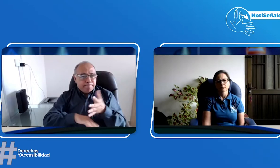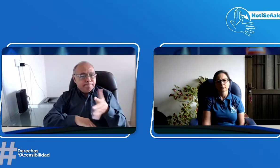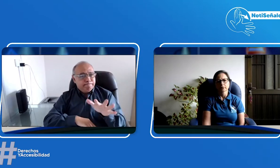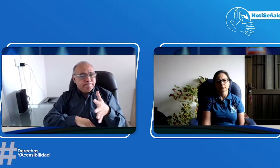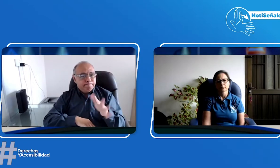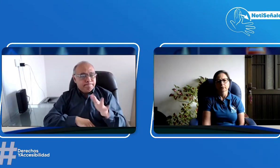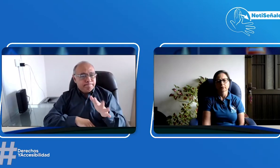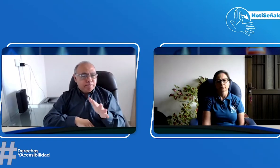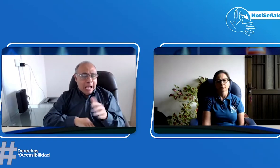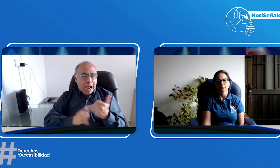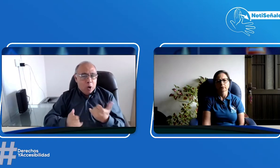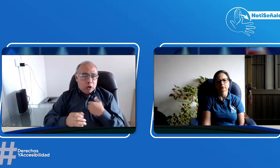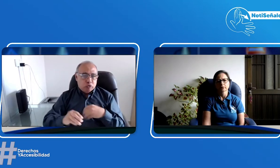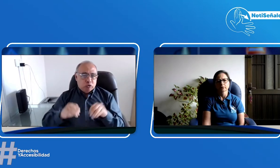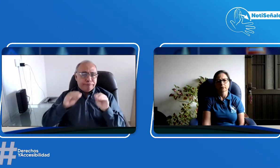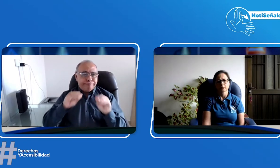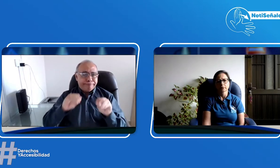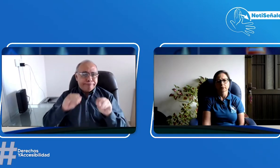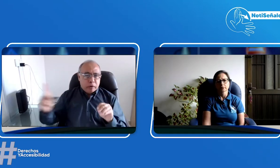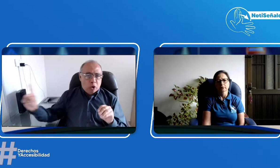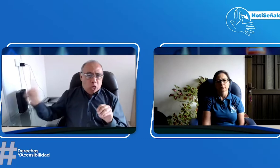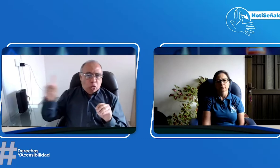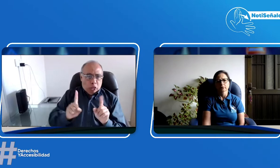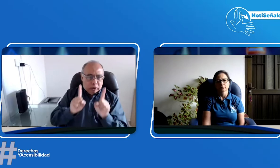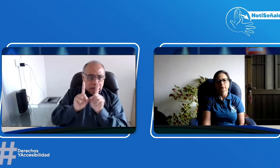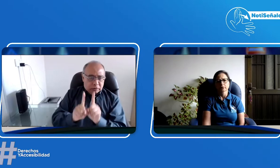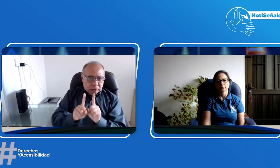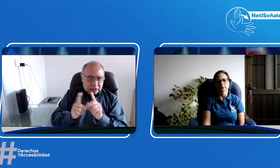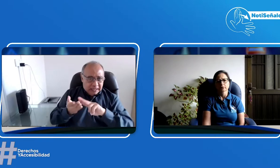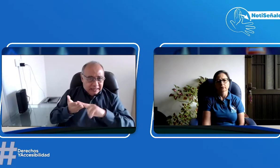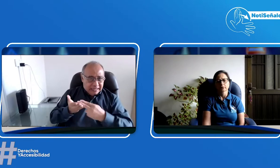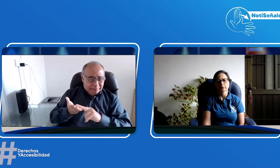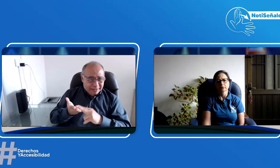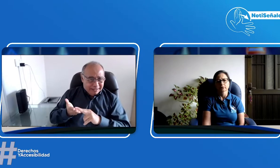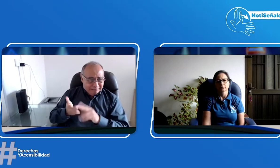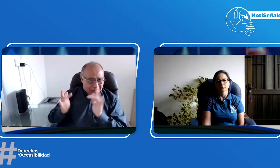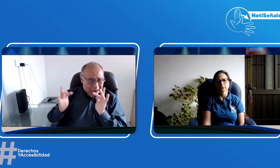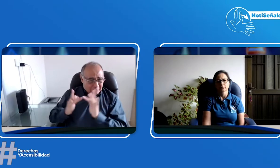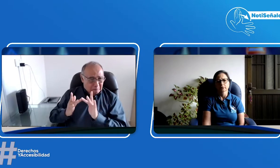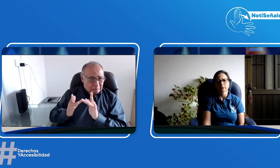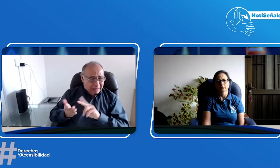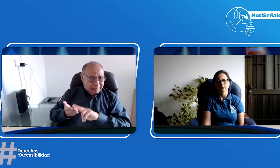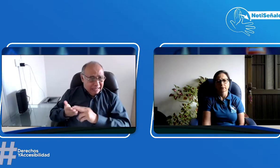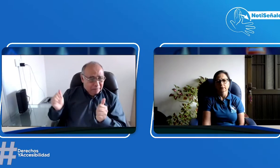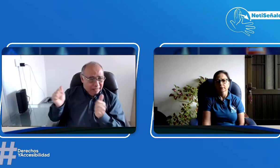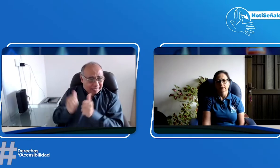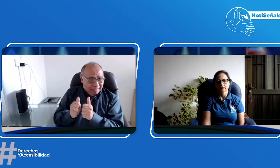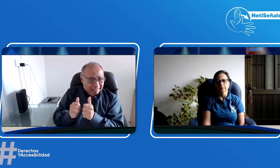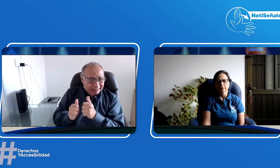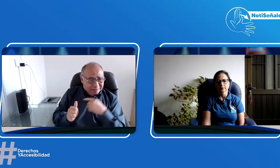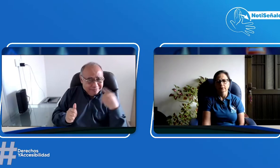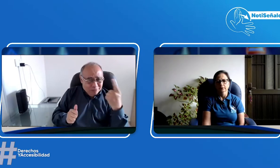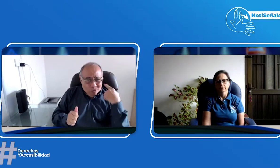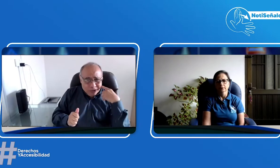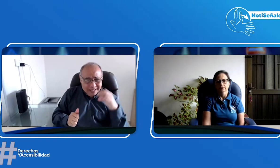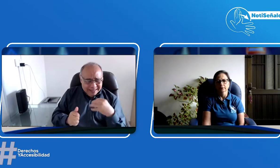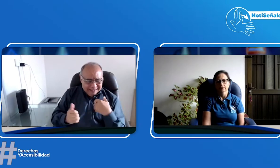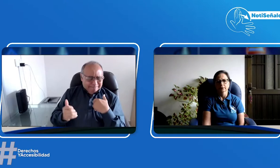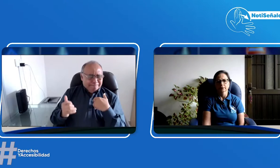clase y quizás no maneja tan buen inglés, pero de igual manera estaría